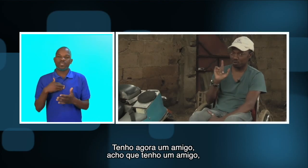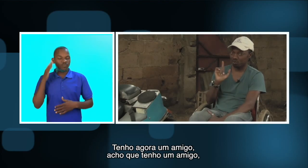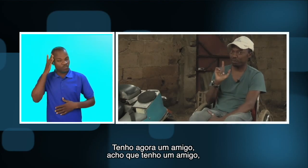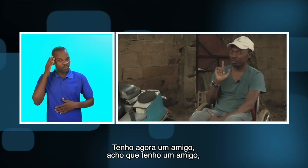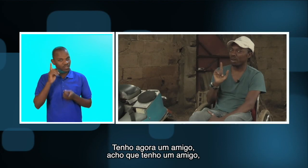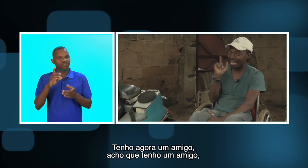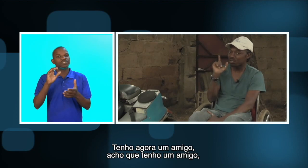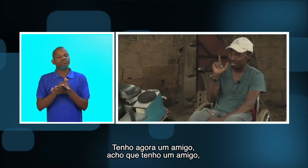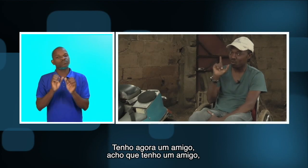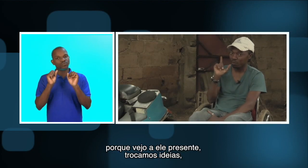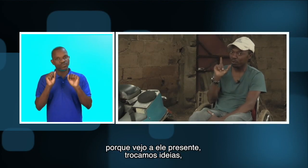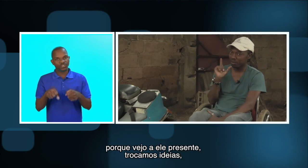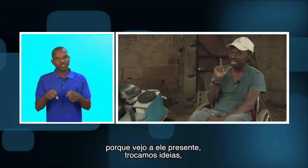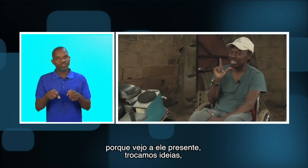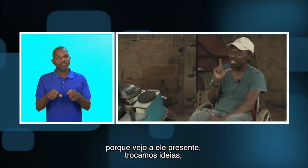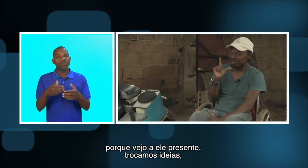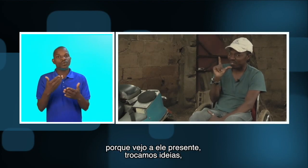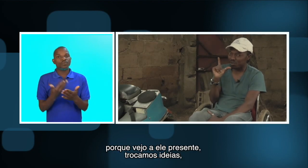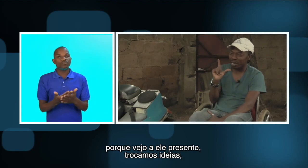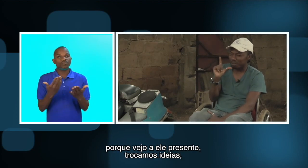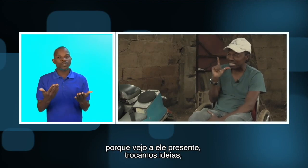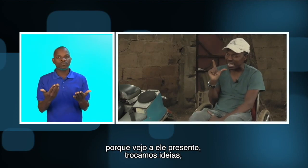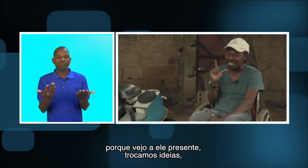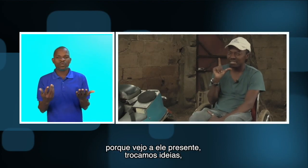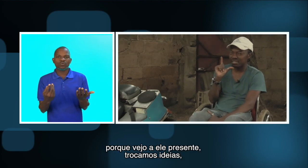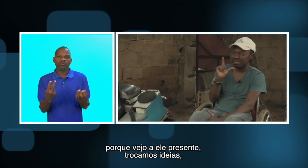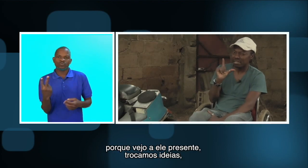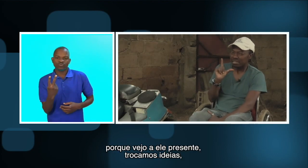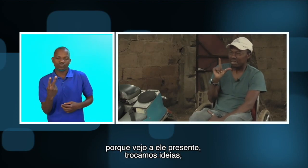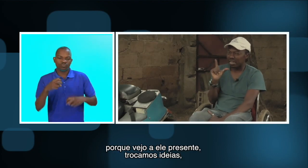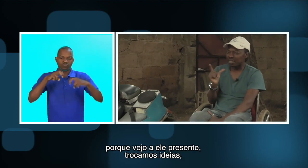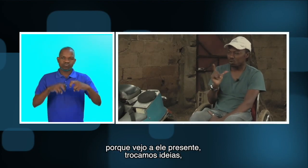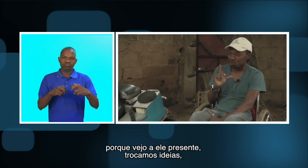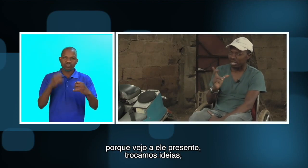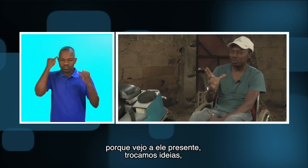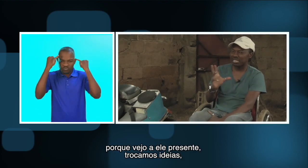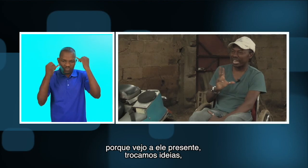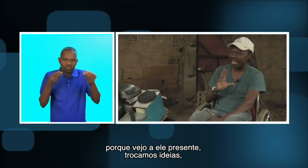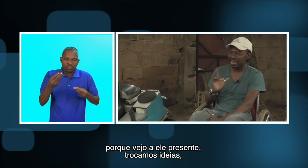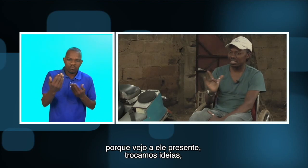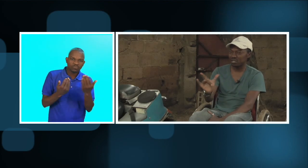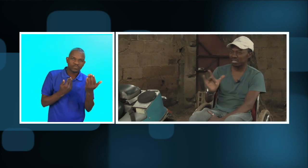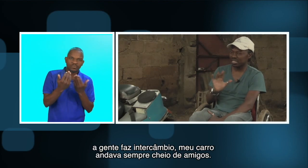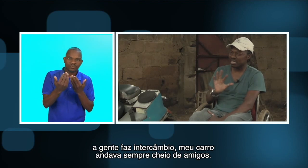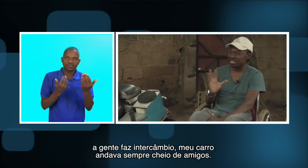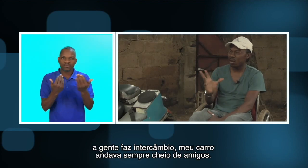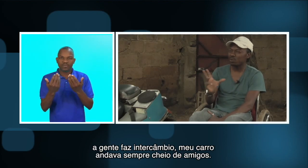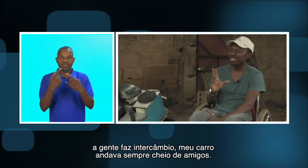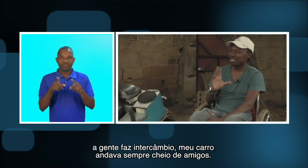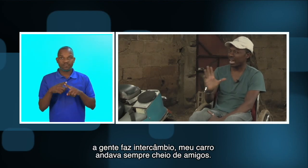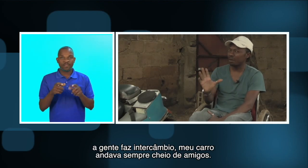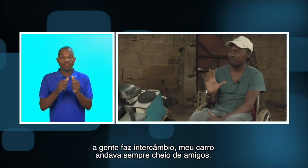agora um amigo acho que tenho um amigo porque vejo ele presente nós tocamos ideias a gente